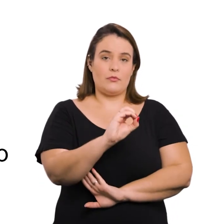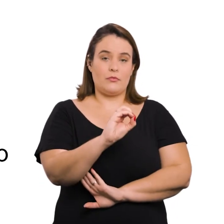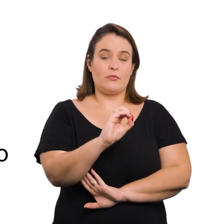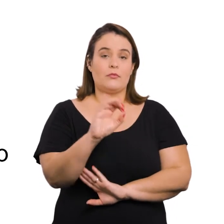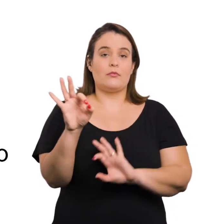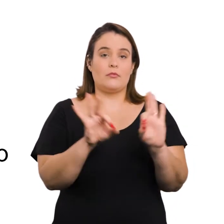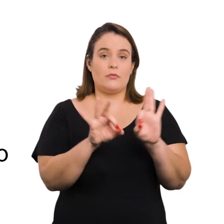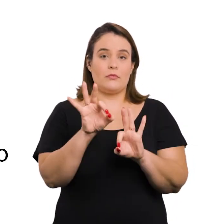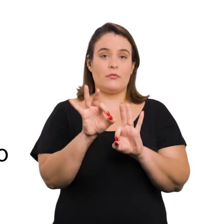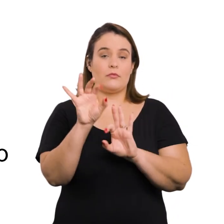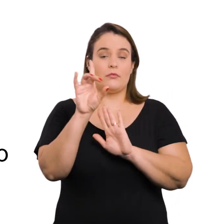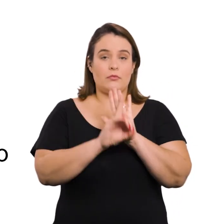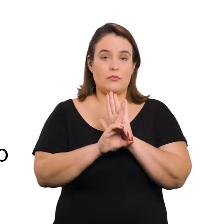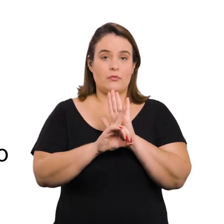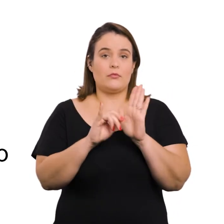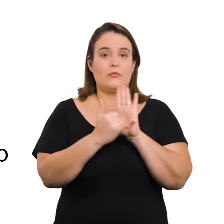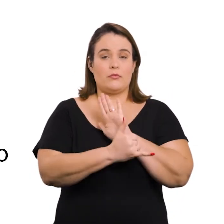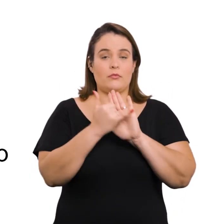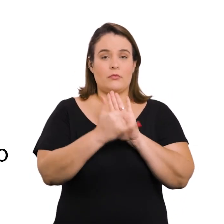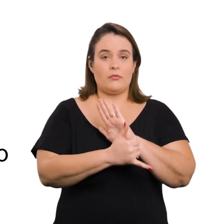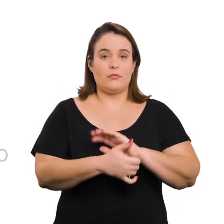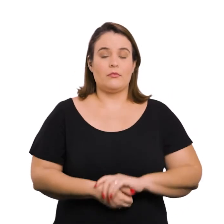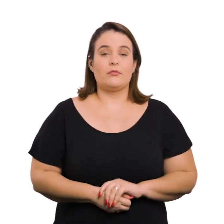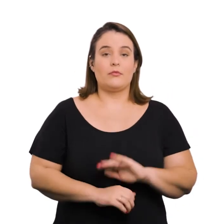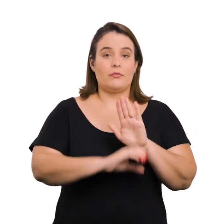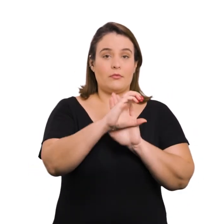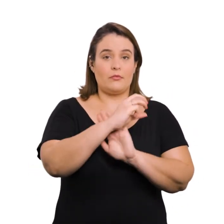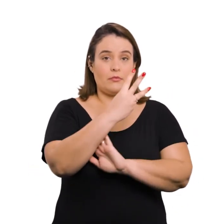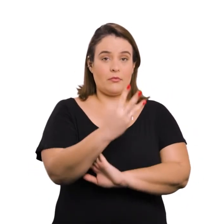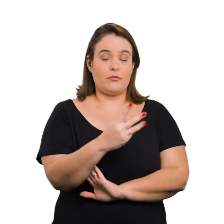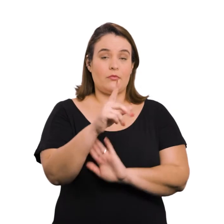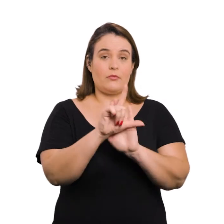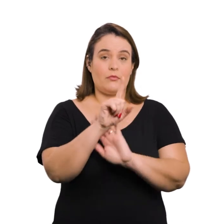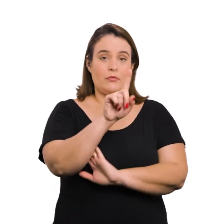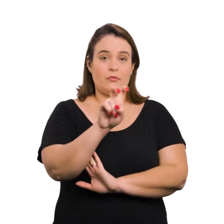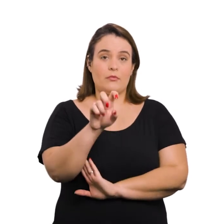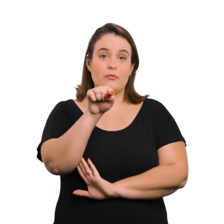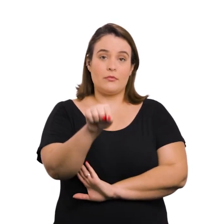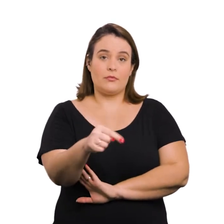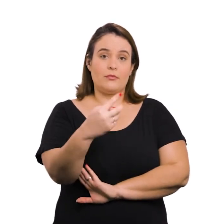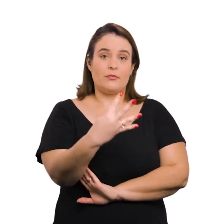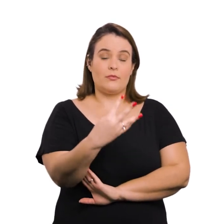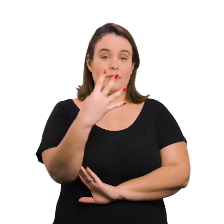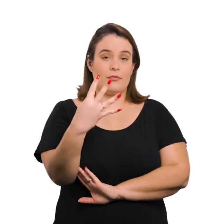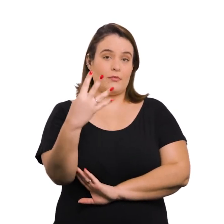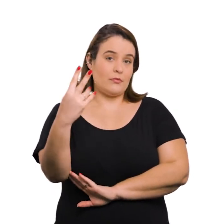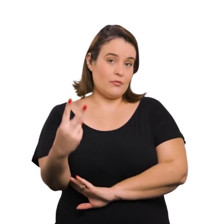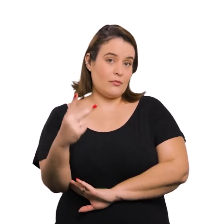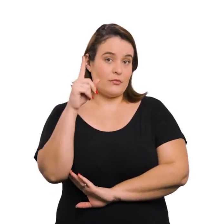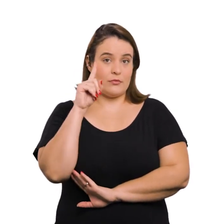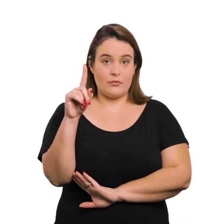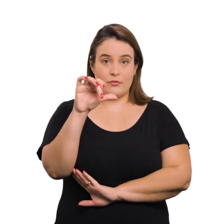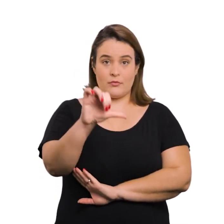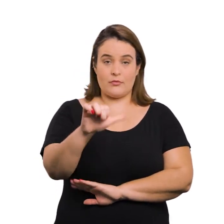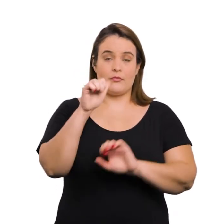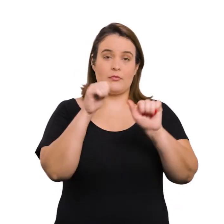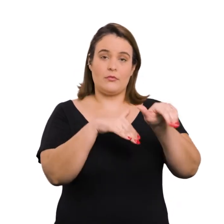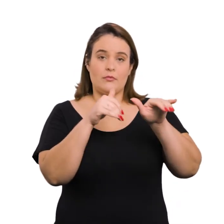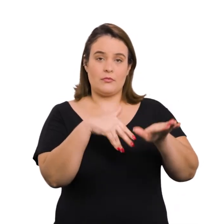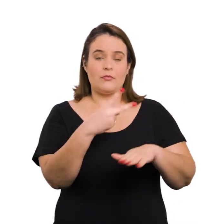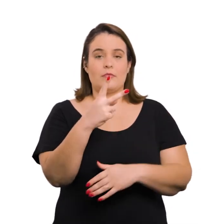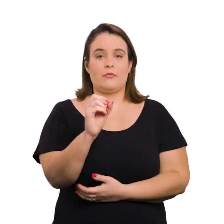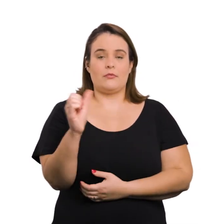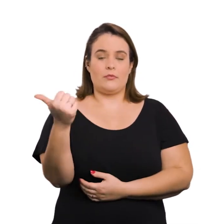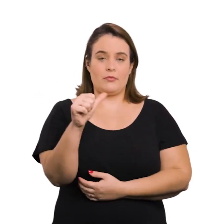artigo 240 do Plano Diretor Estratégico. No capítulo 3 da Lei nº 15.442,